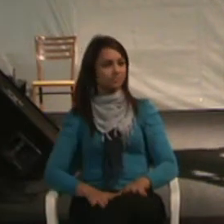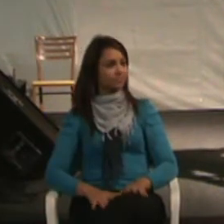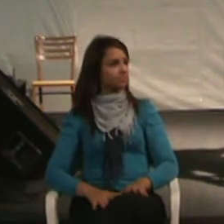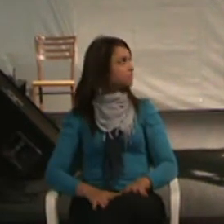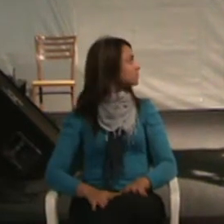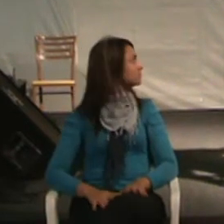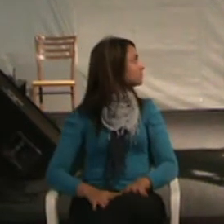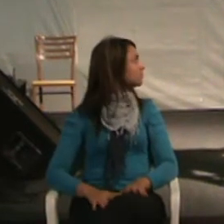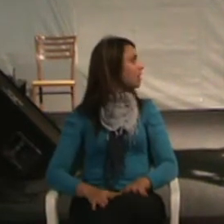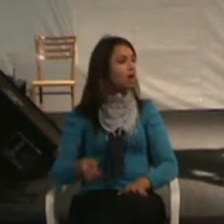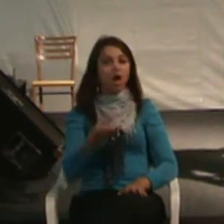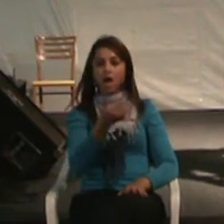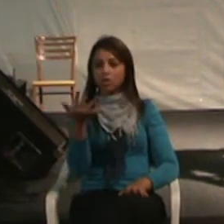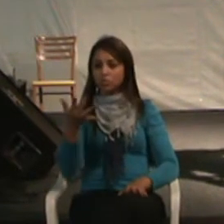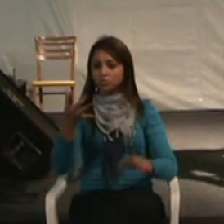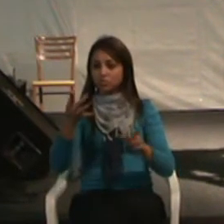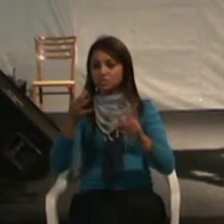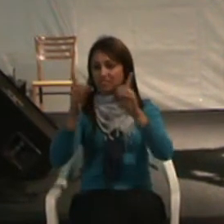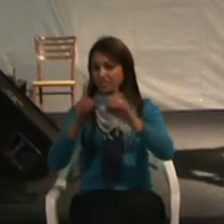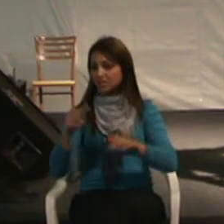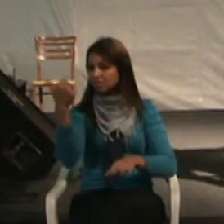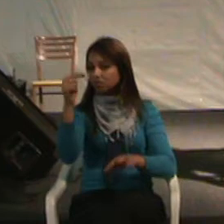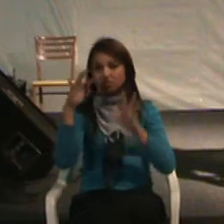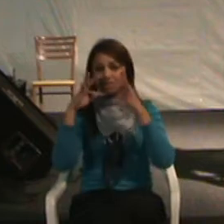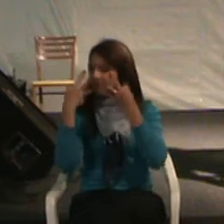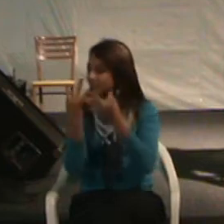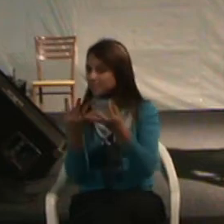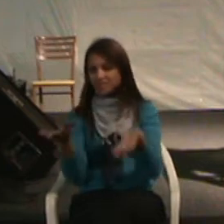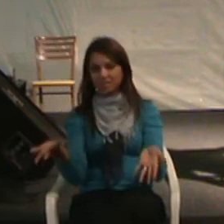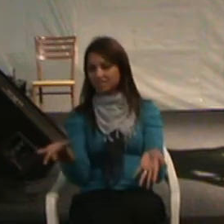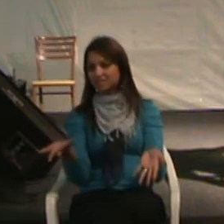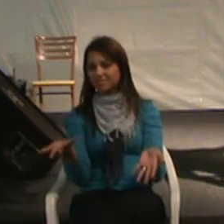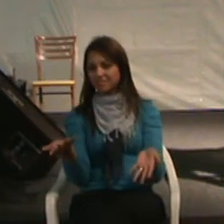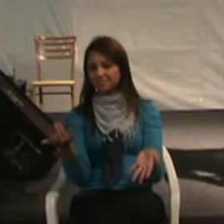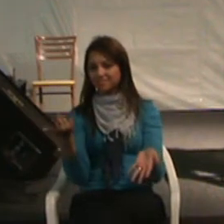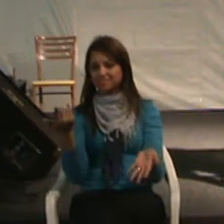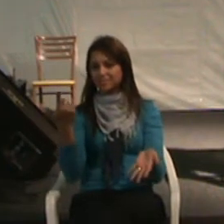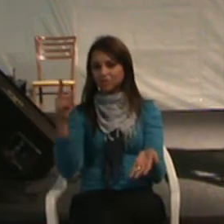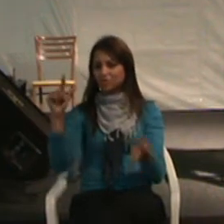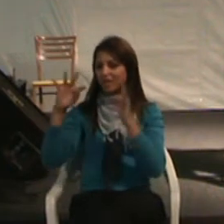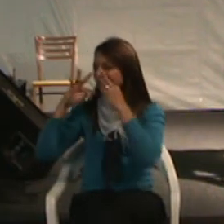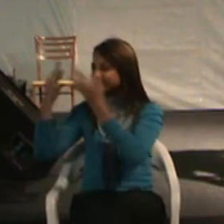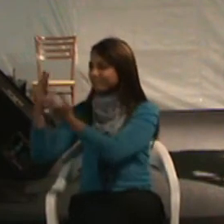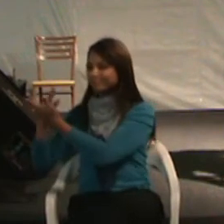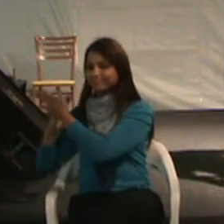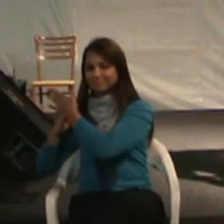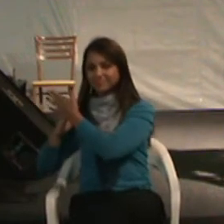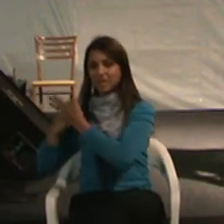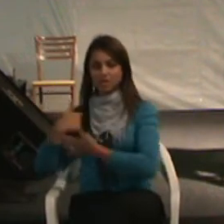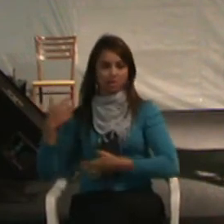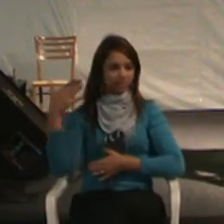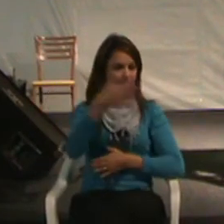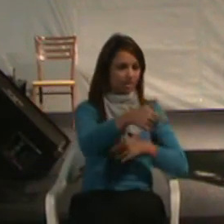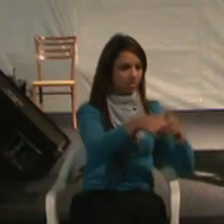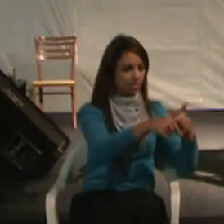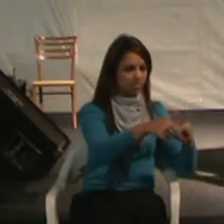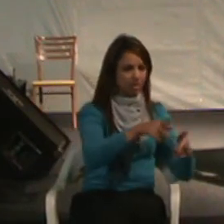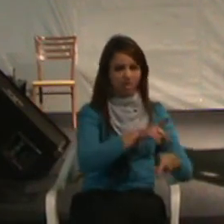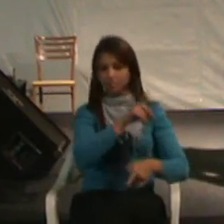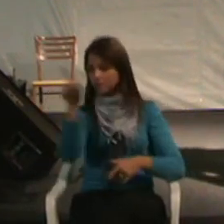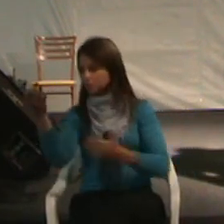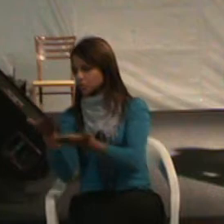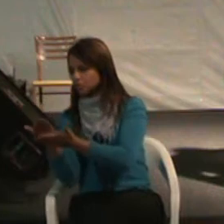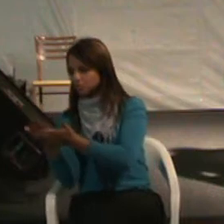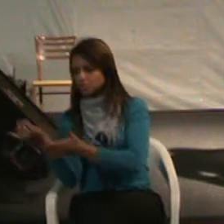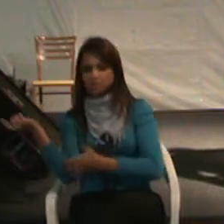Puxa, tem deficiente que não tem família, ele não tem a relação, ele não tem o referencial da família. Vai trabalhar, volta, vai estudar, volta